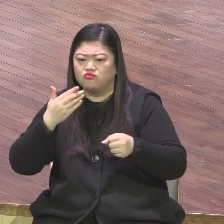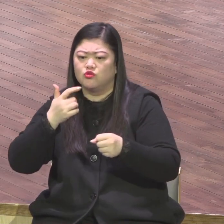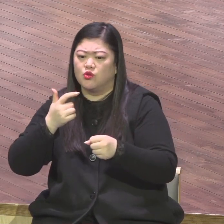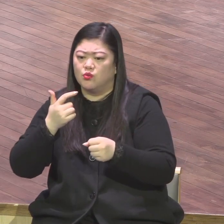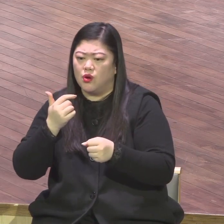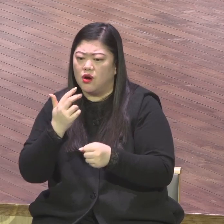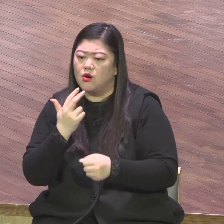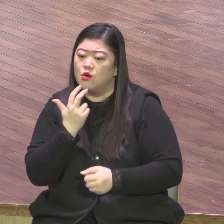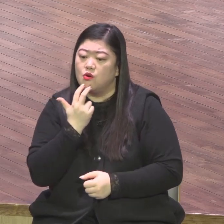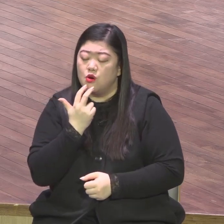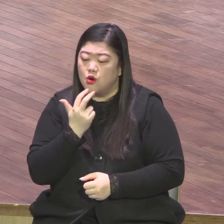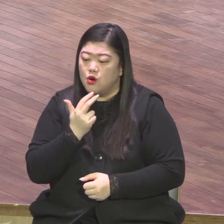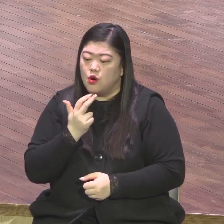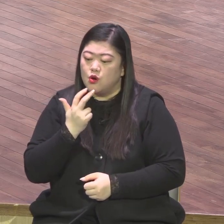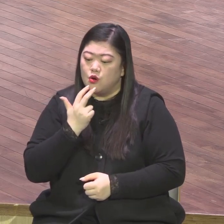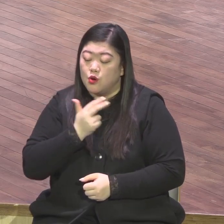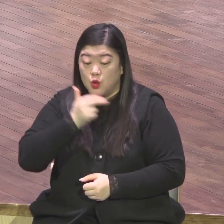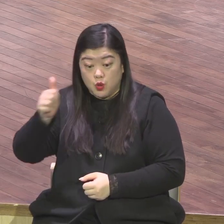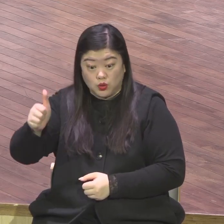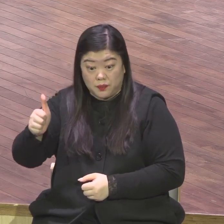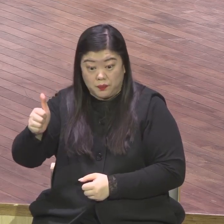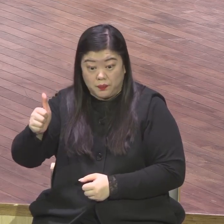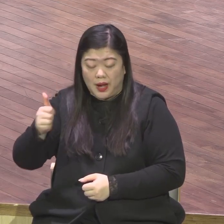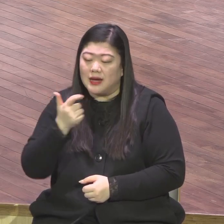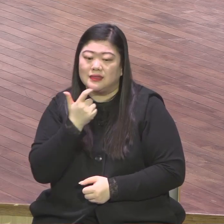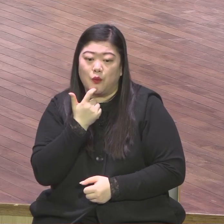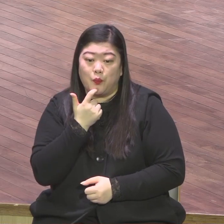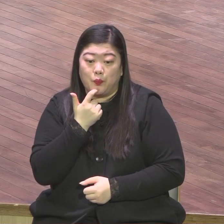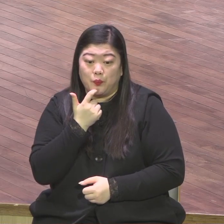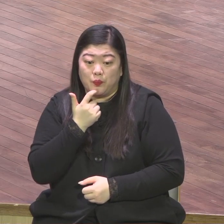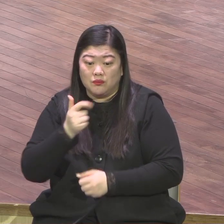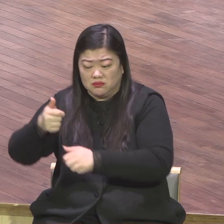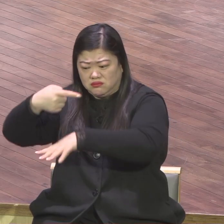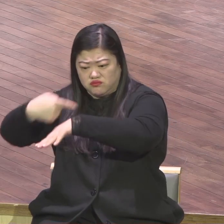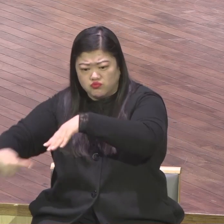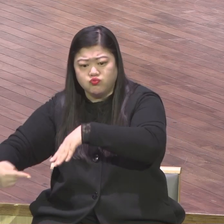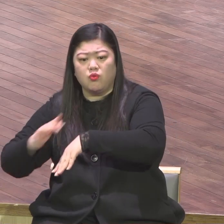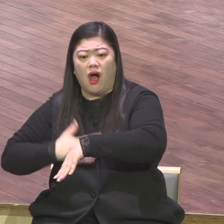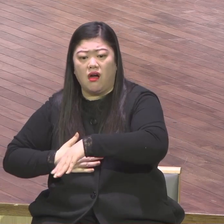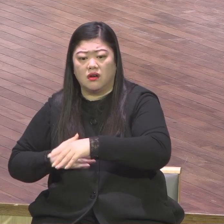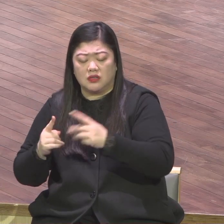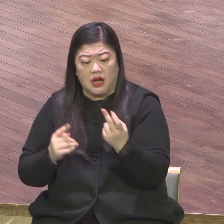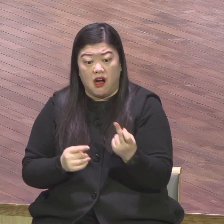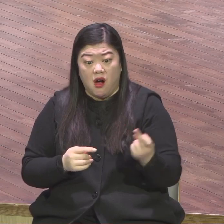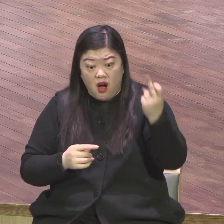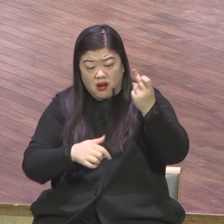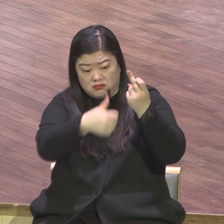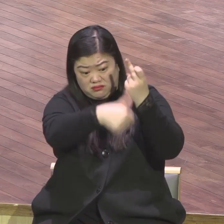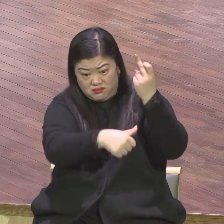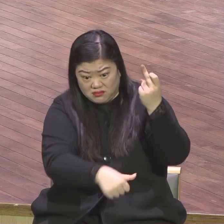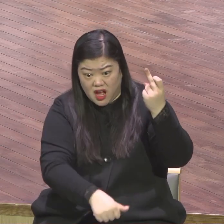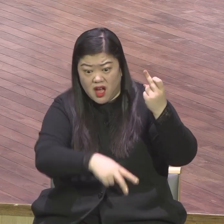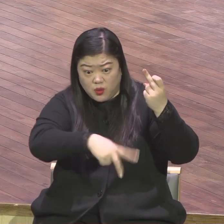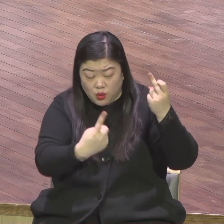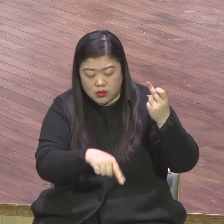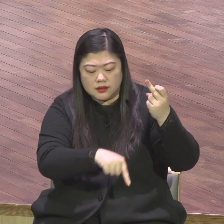이것은 이방인 구원을 예표하는 말씀이에요 지금 우리나라에 이 어마어마한 이방인들이